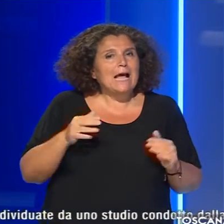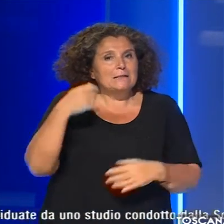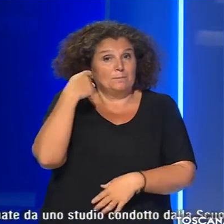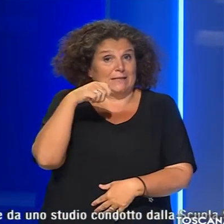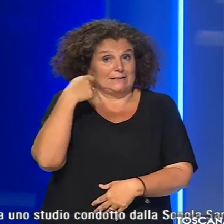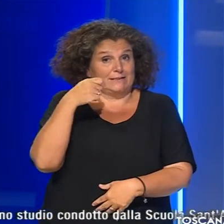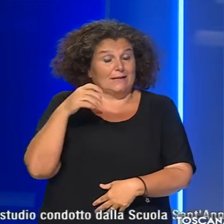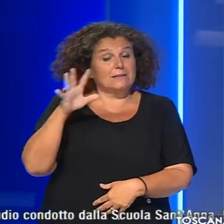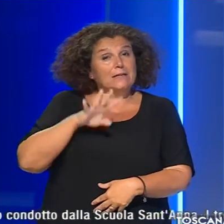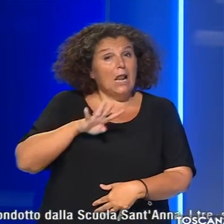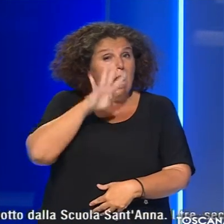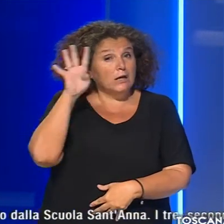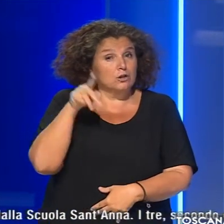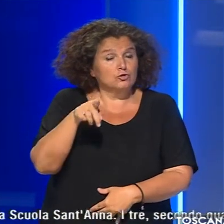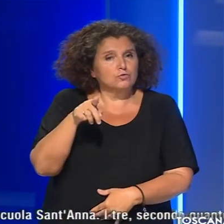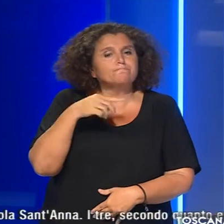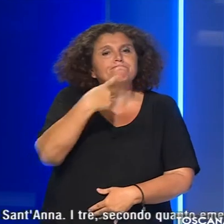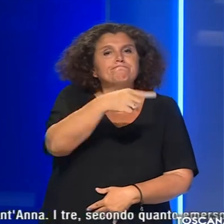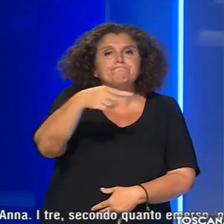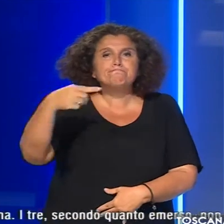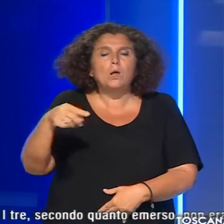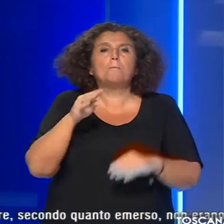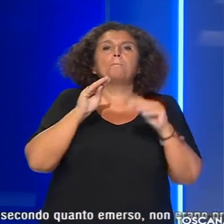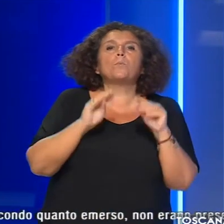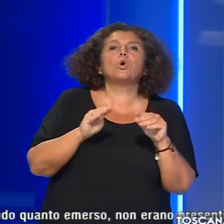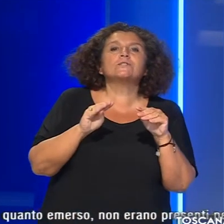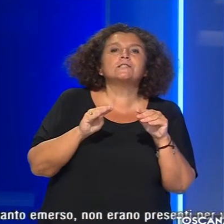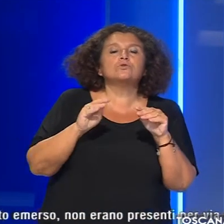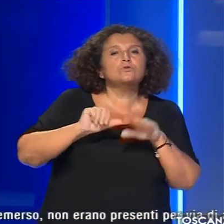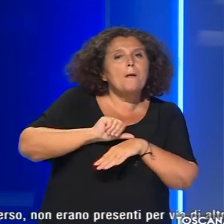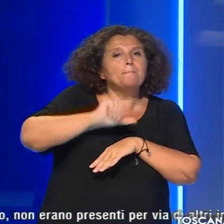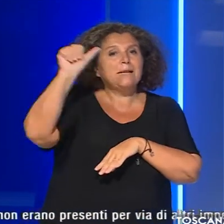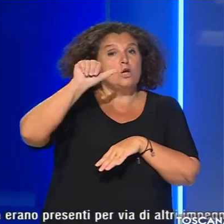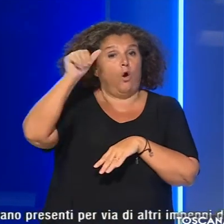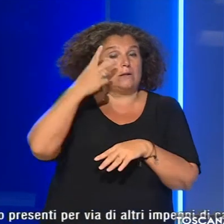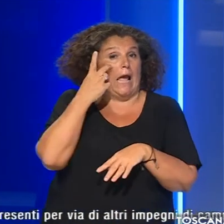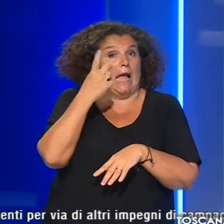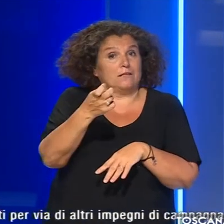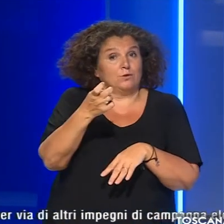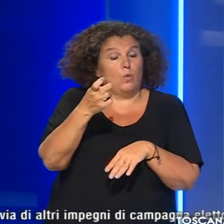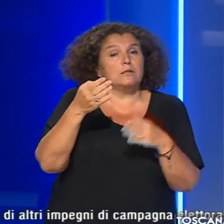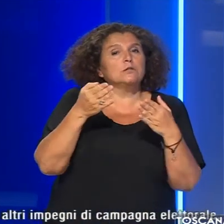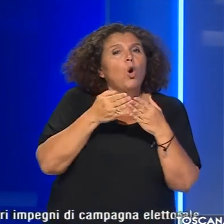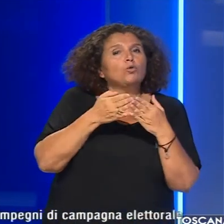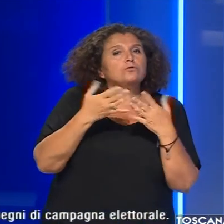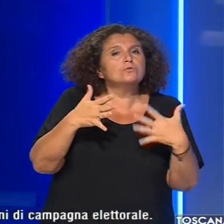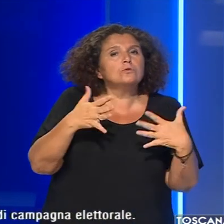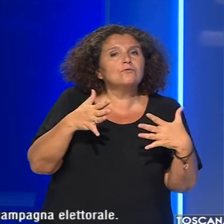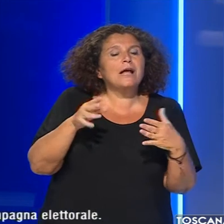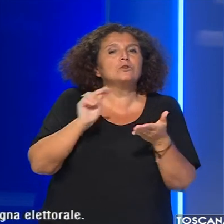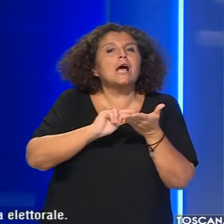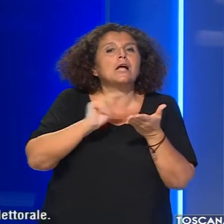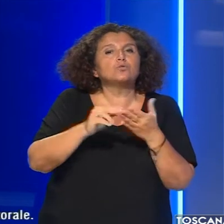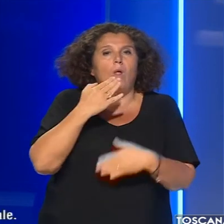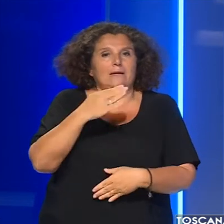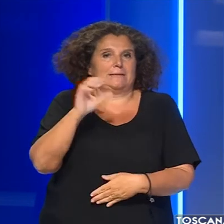presidenza della regione le loro posizioni sulle priorità individuate da uno studio condotto dalla scuola